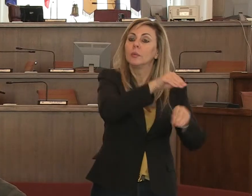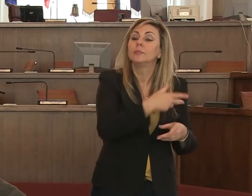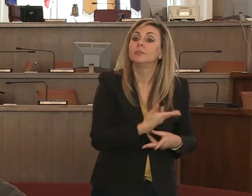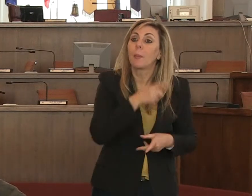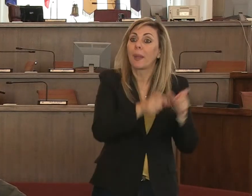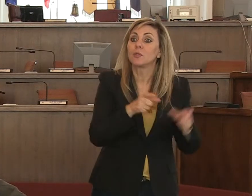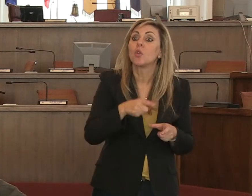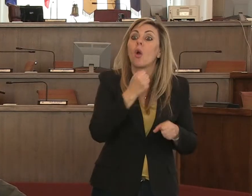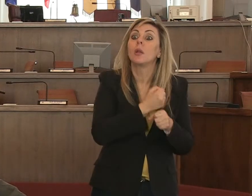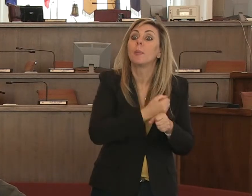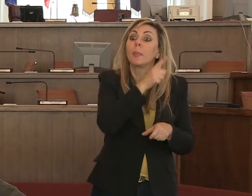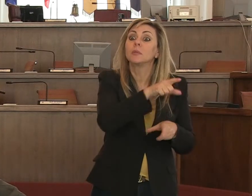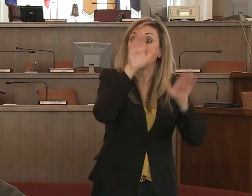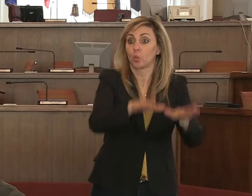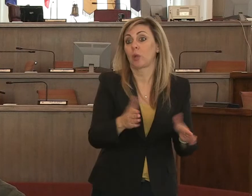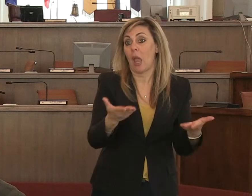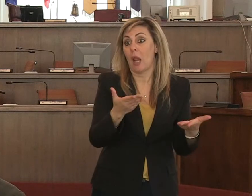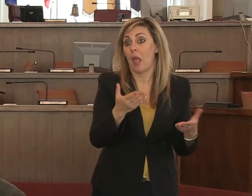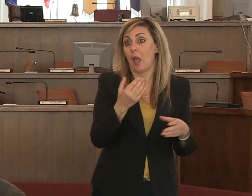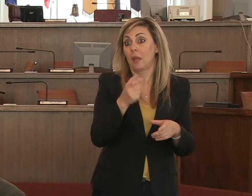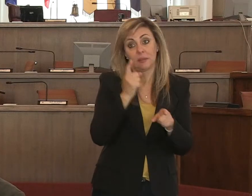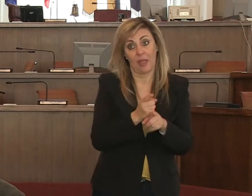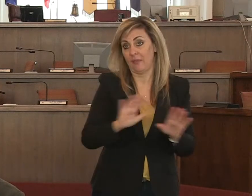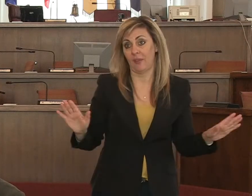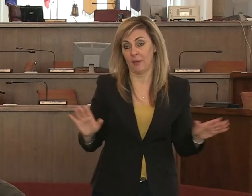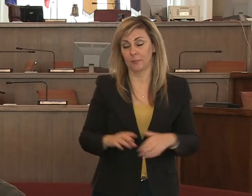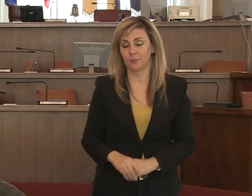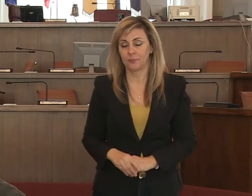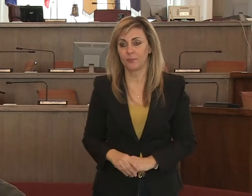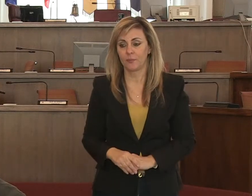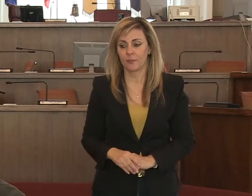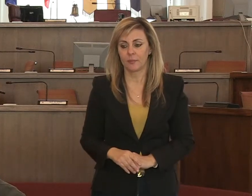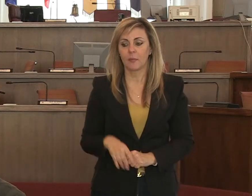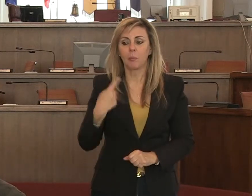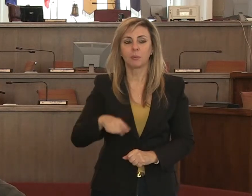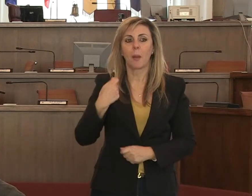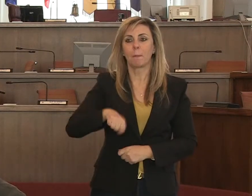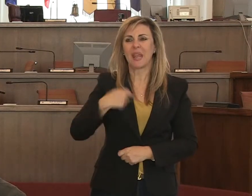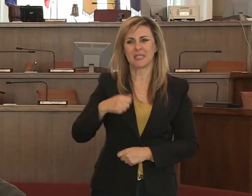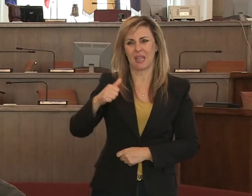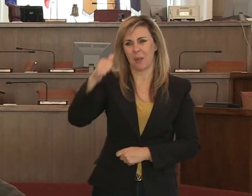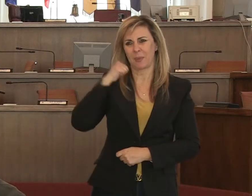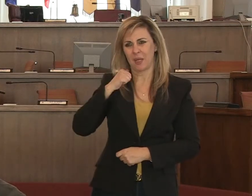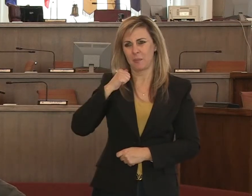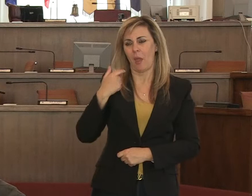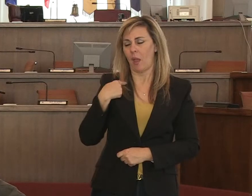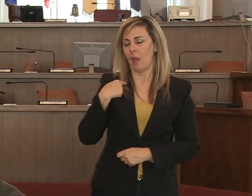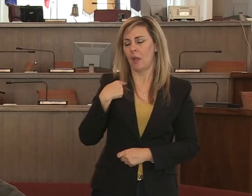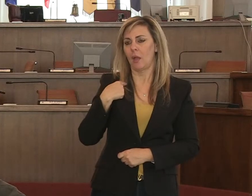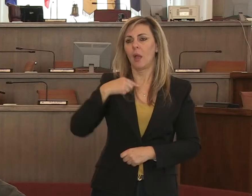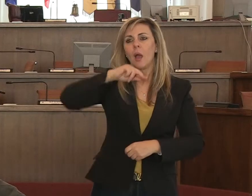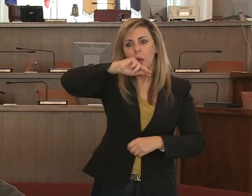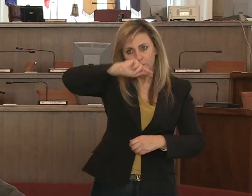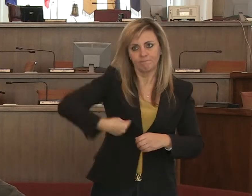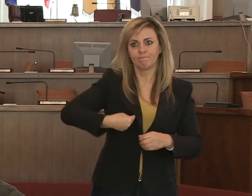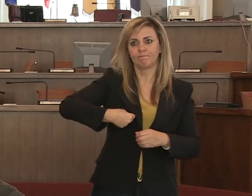che necessitano di essere tutelati. Per quanto riguarda queste cose il Presidente è intervenuto con due ordinanze. La sei e otto dove